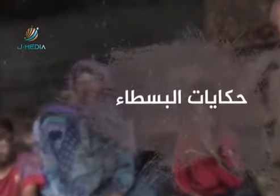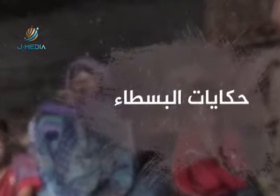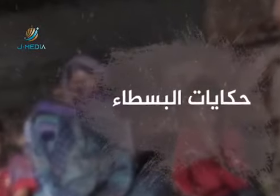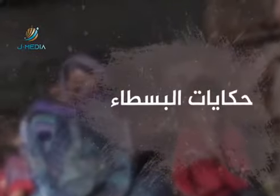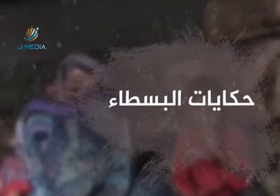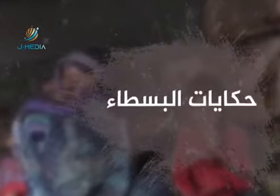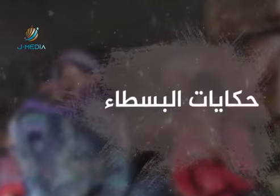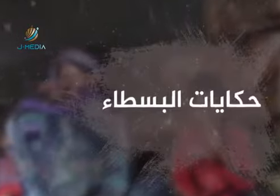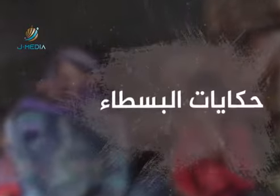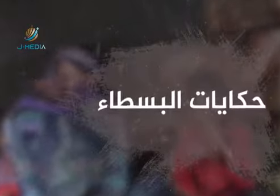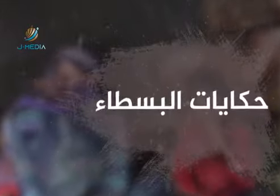موسيقى